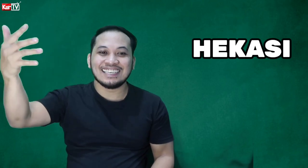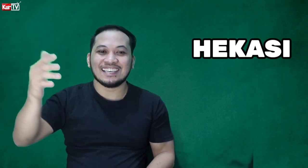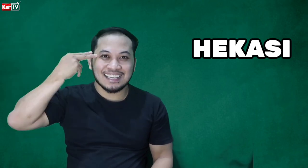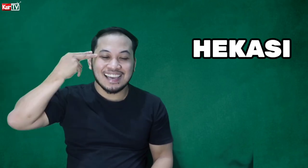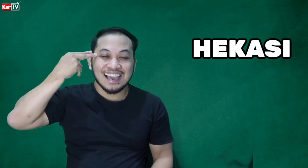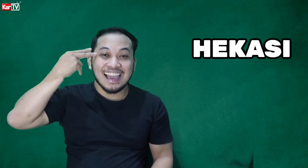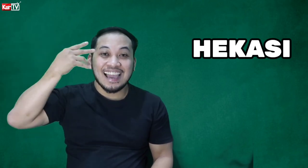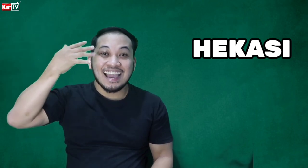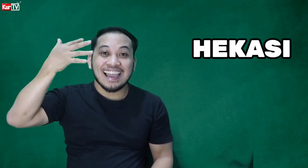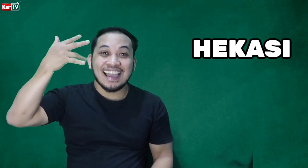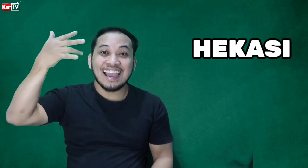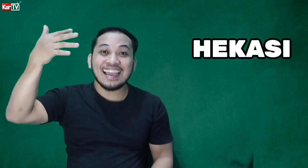Hekasyo.